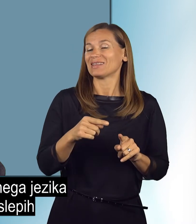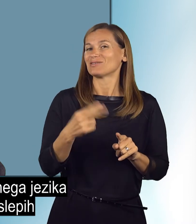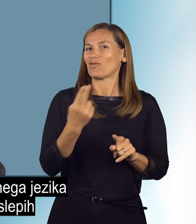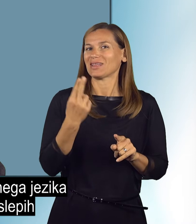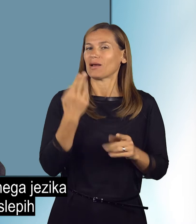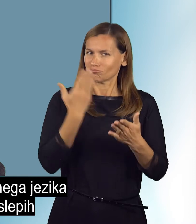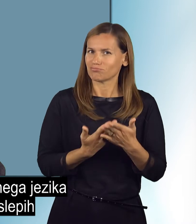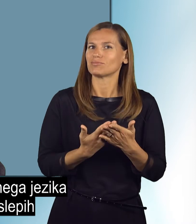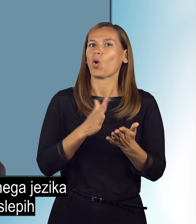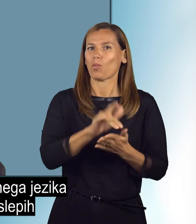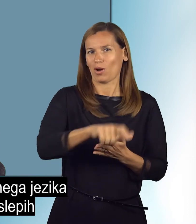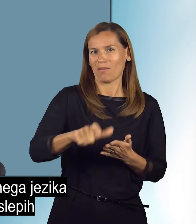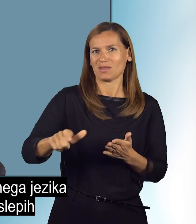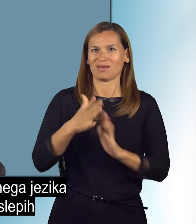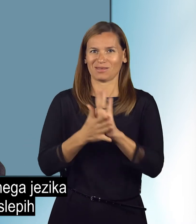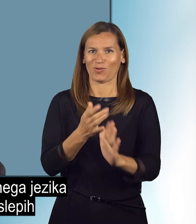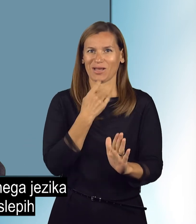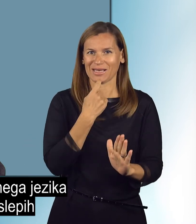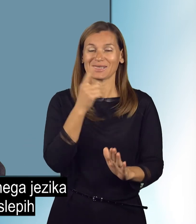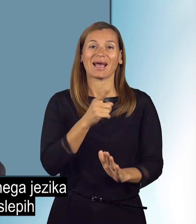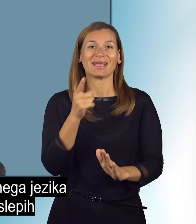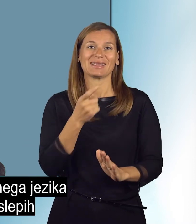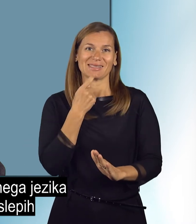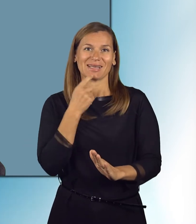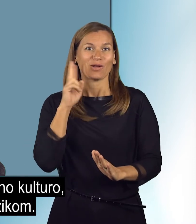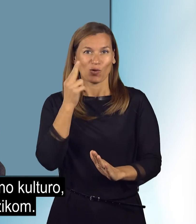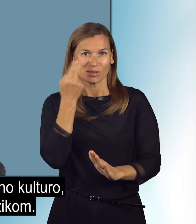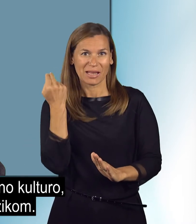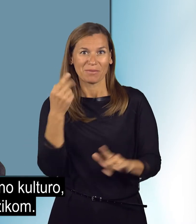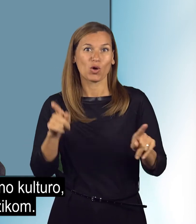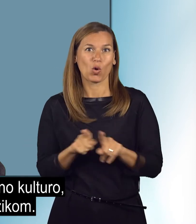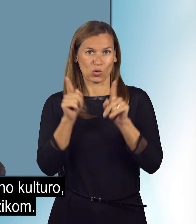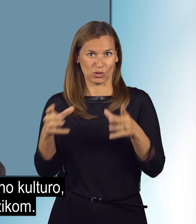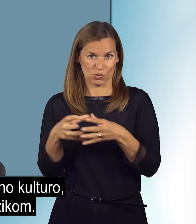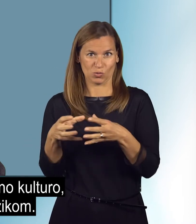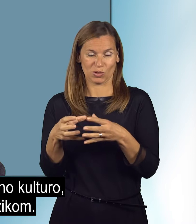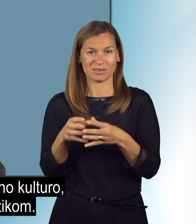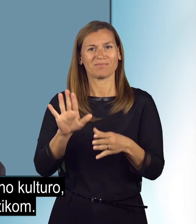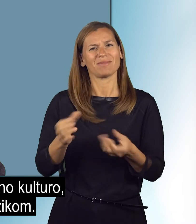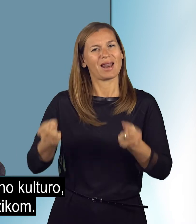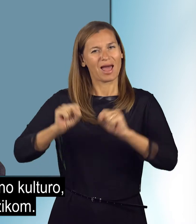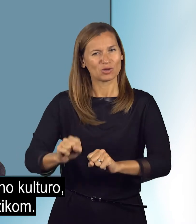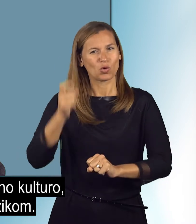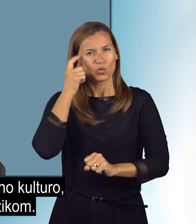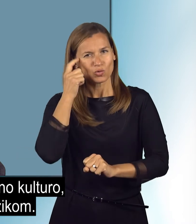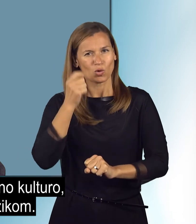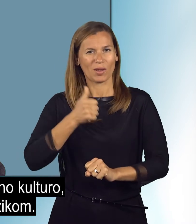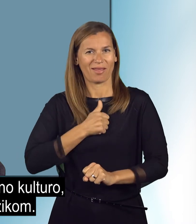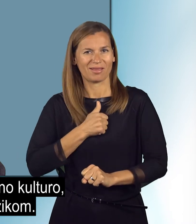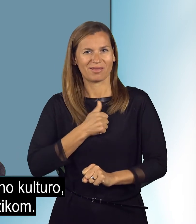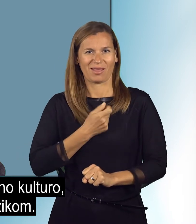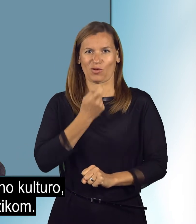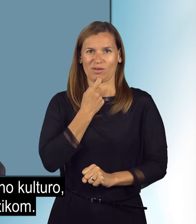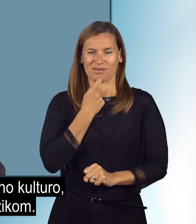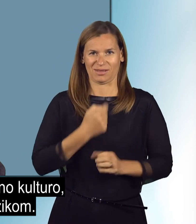uporabnike znakovnega jezika in jezika gluhoslepih kot skupnosti z vlastno, kulturo, identiteto in